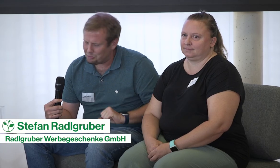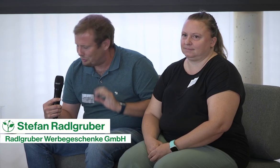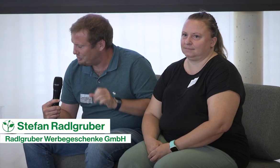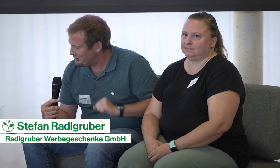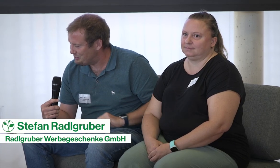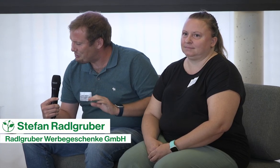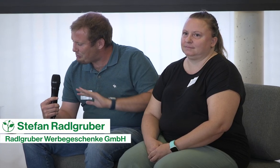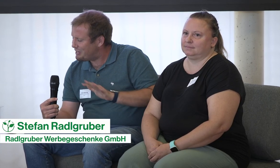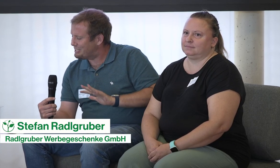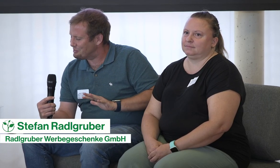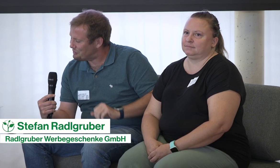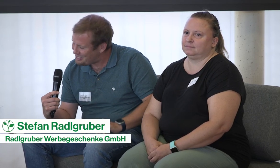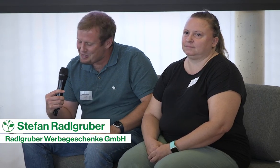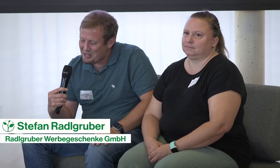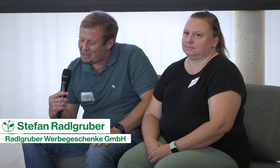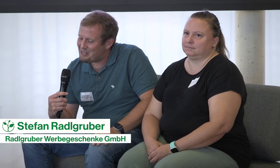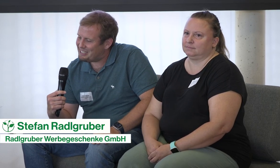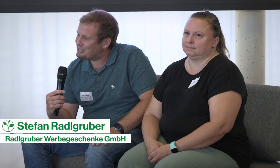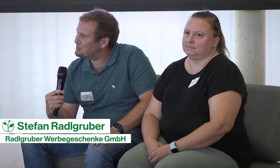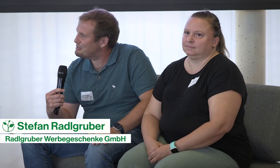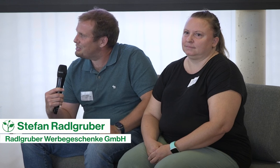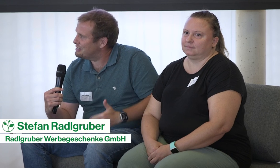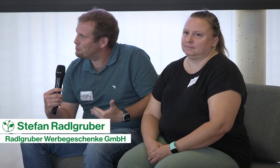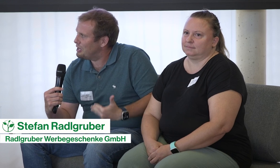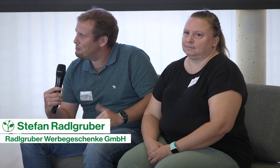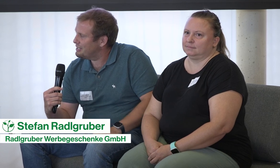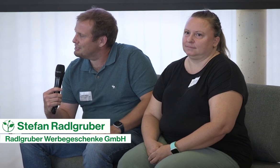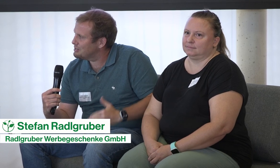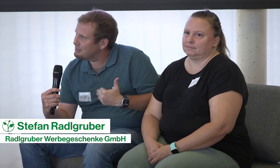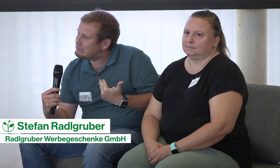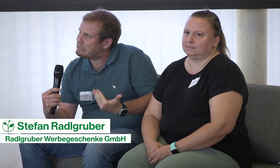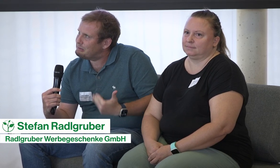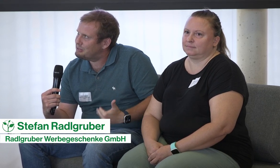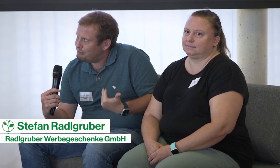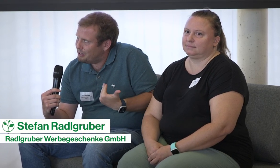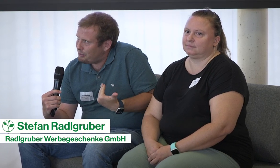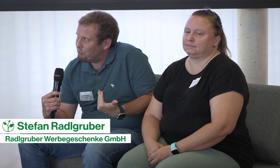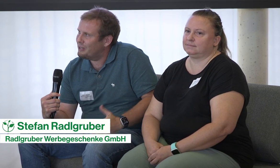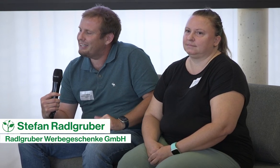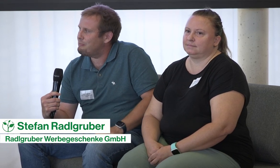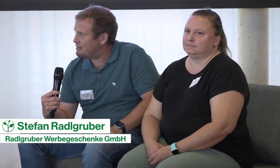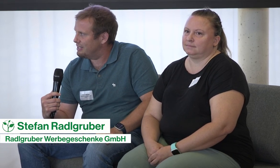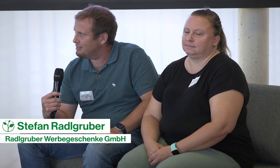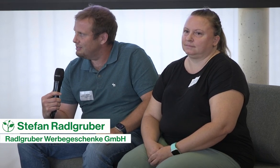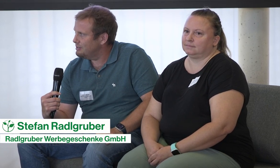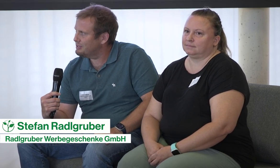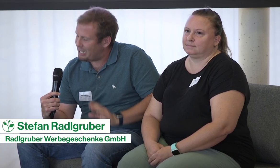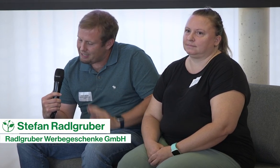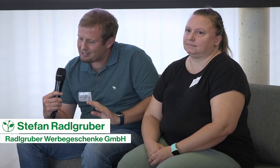optimieren, also perfekt ist es noch nie. Aber es ist trotzdem unglaublich, dass man da, man bekommt wirklich einen Mehrwert. Und ehrlich gesagt